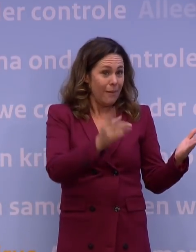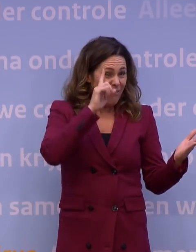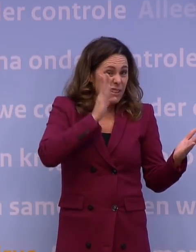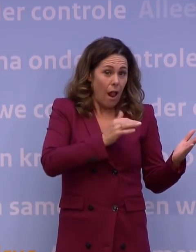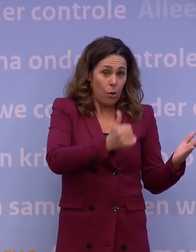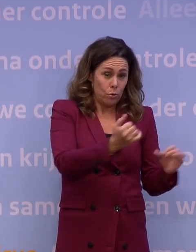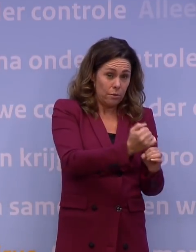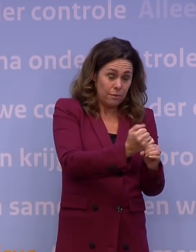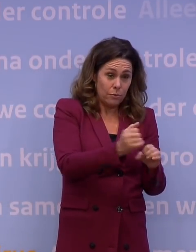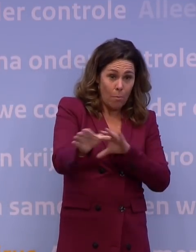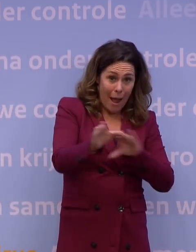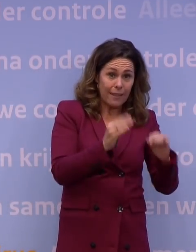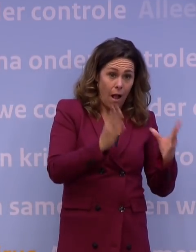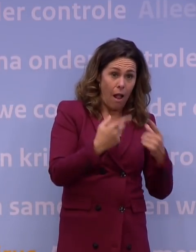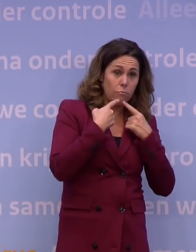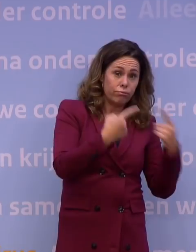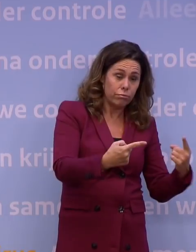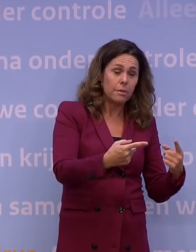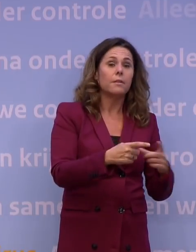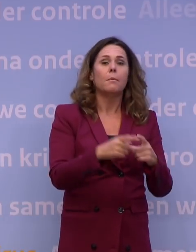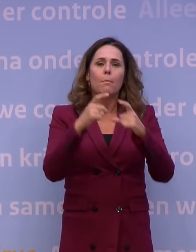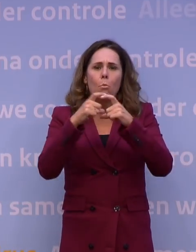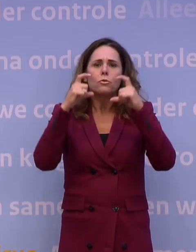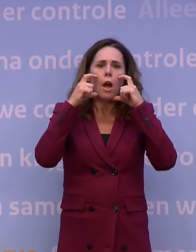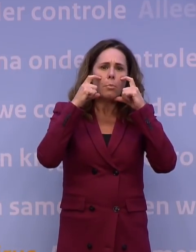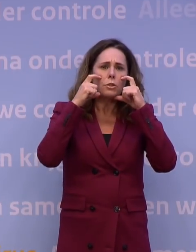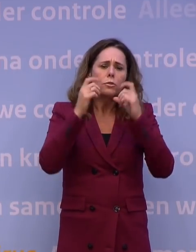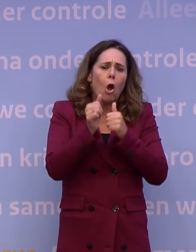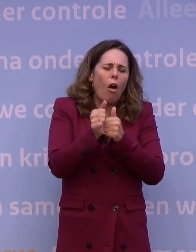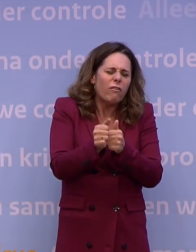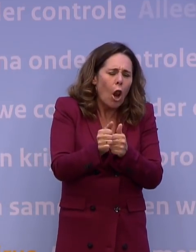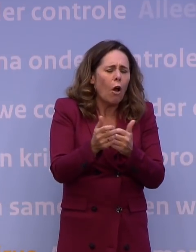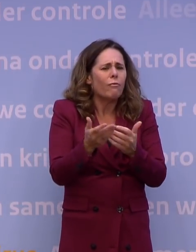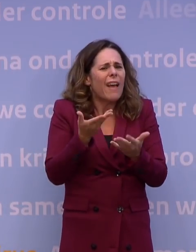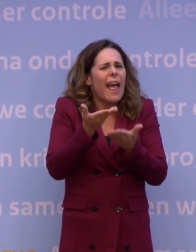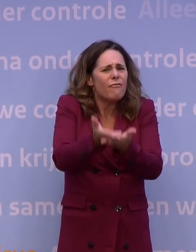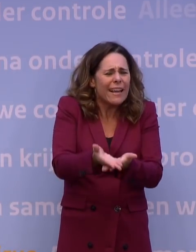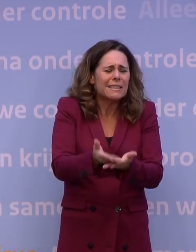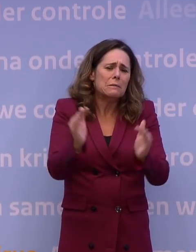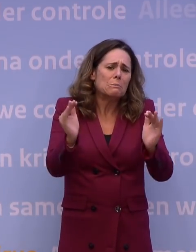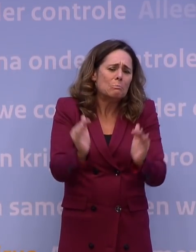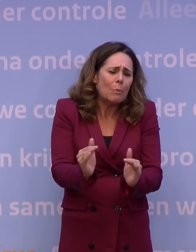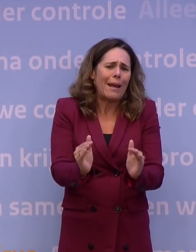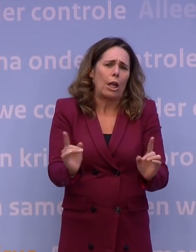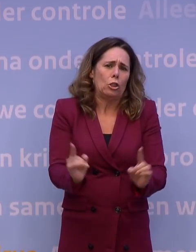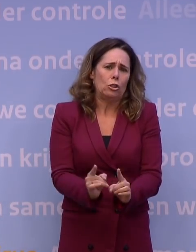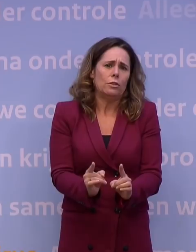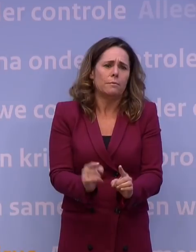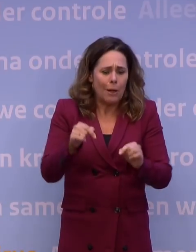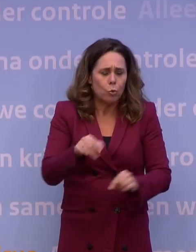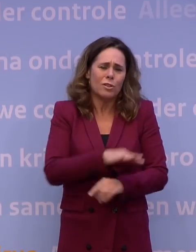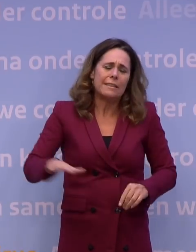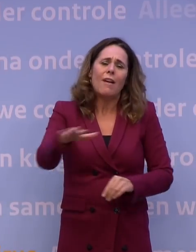de maatregelen zoals we ze nu aankondigen. Bij de mondkapjes is dat effect echt beperkter, het wordt heel beperkt, maar in deze situatie zeggen we,